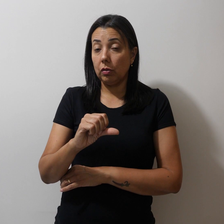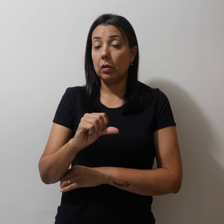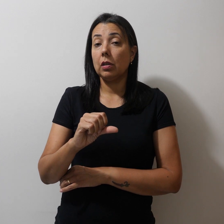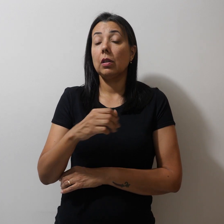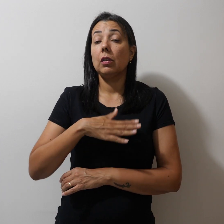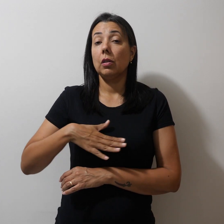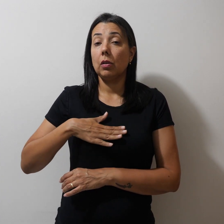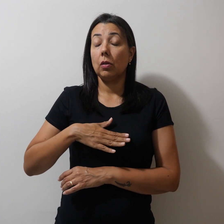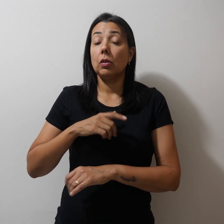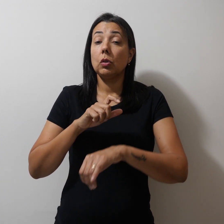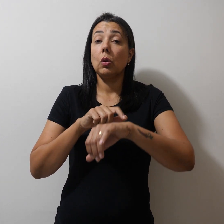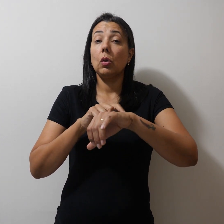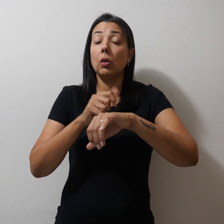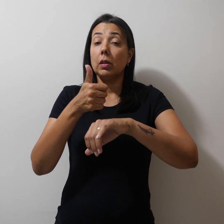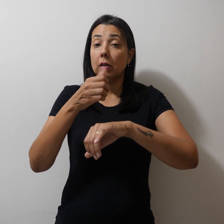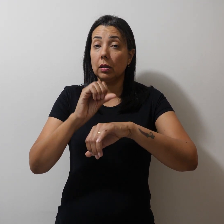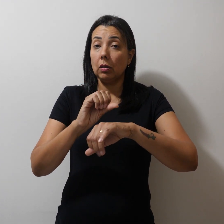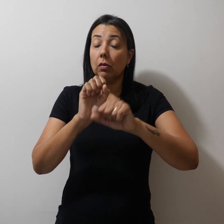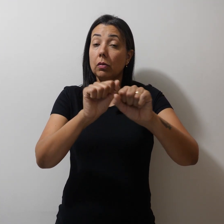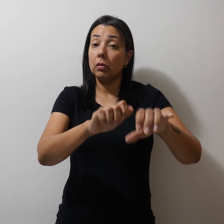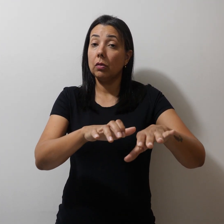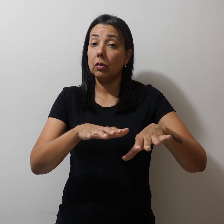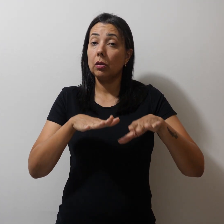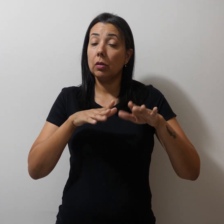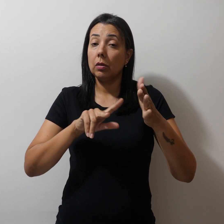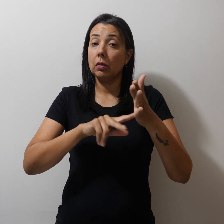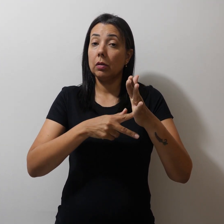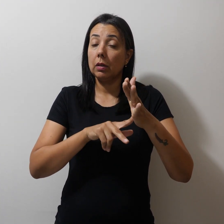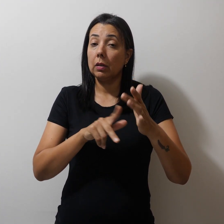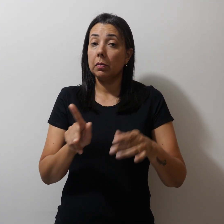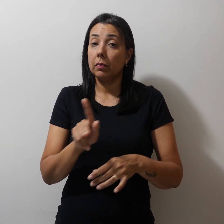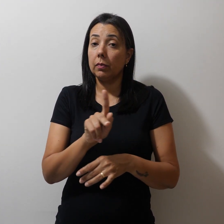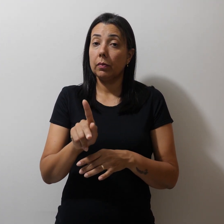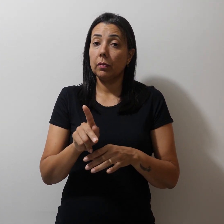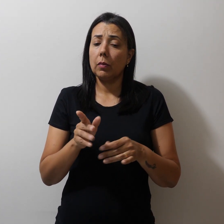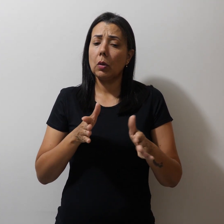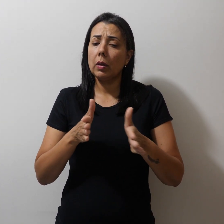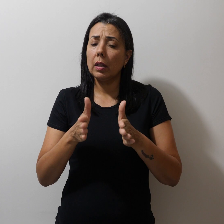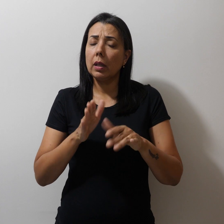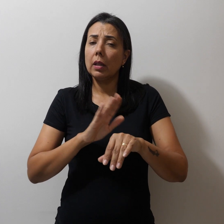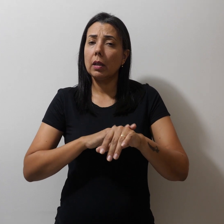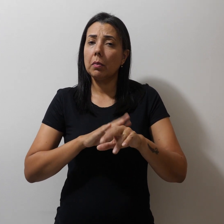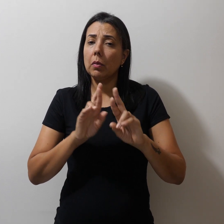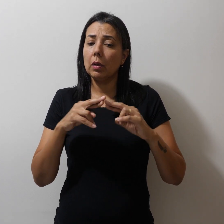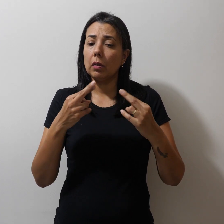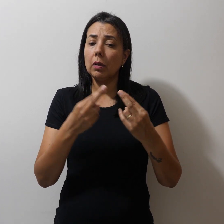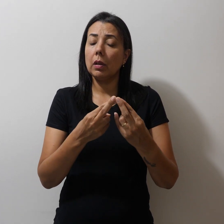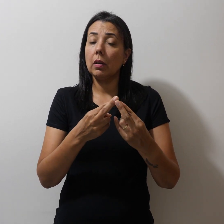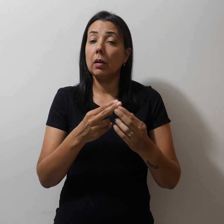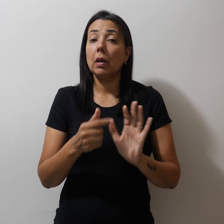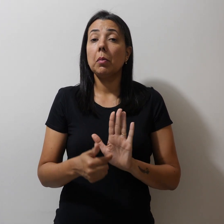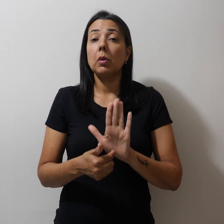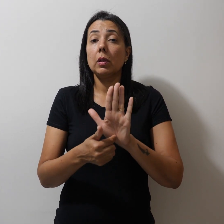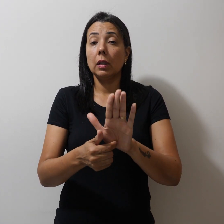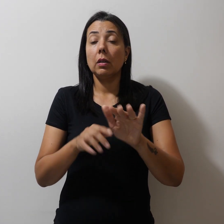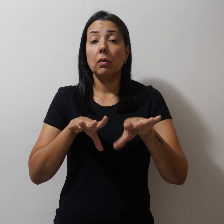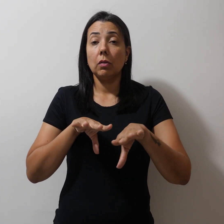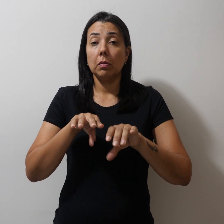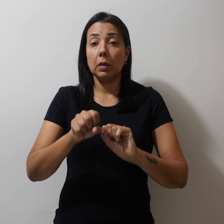19h, no auditório do Simpro. Durante a reunião, apresentaremos a formação por local